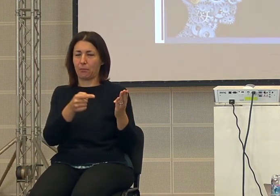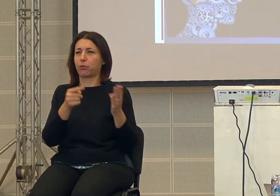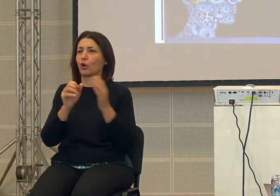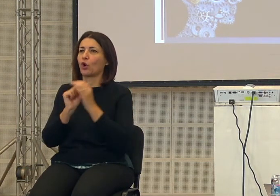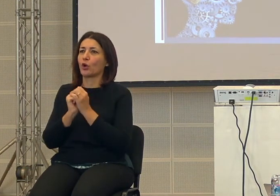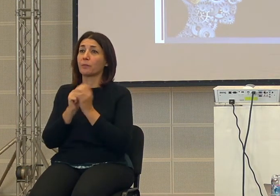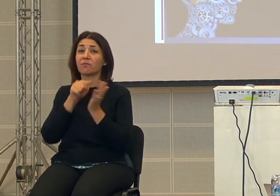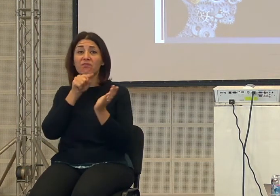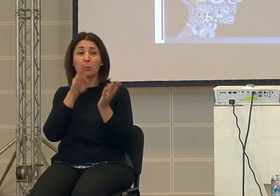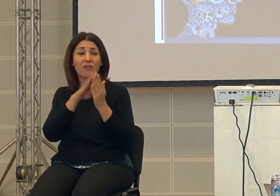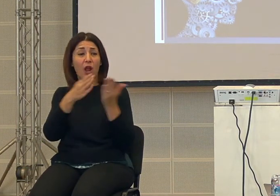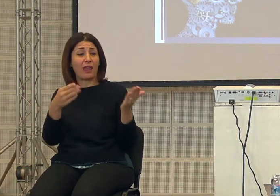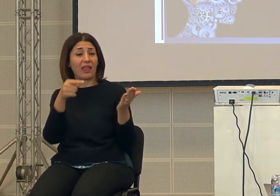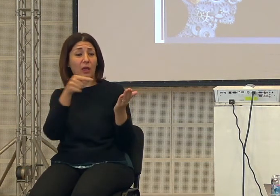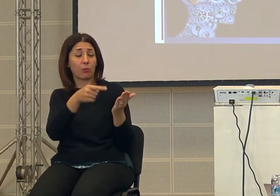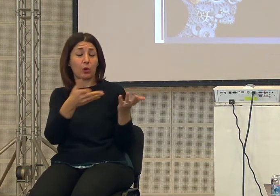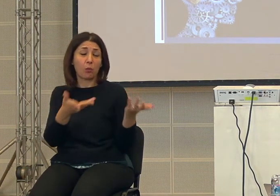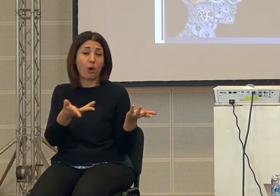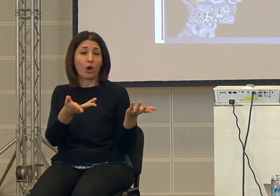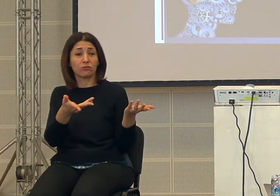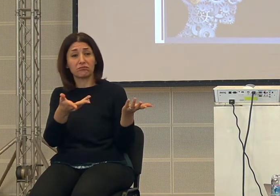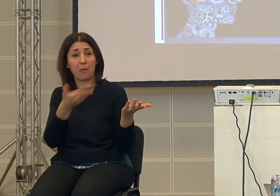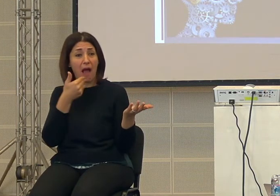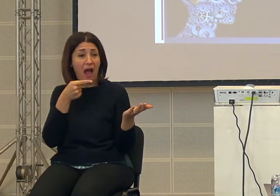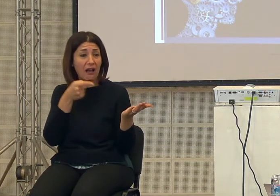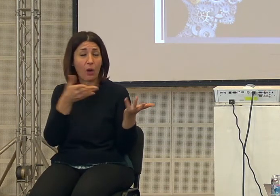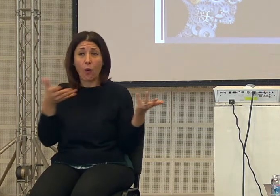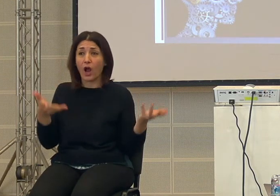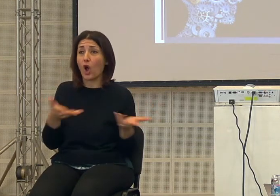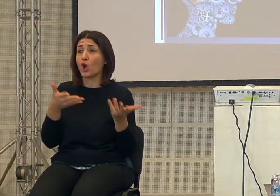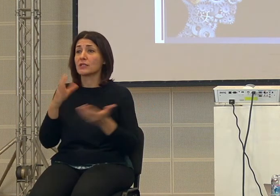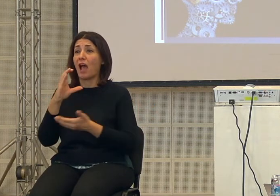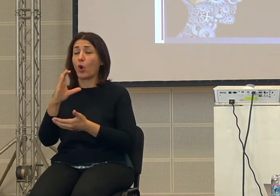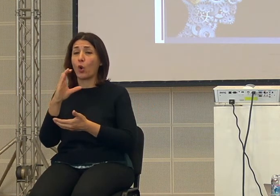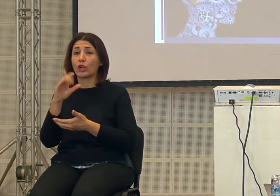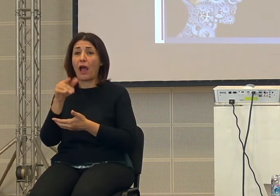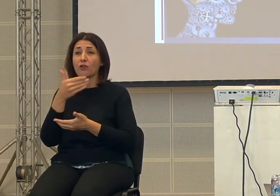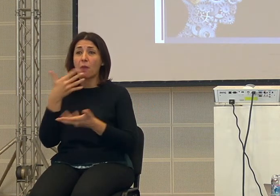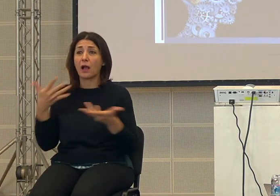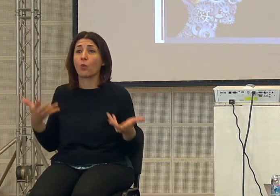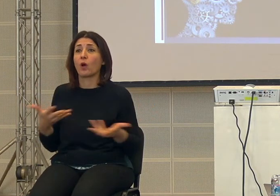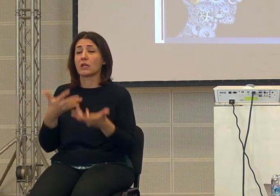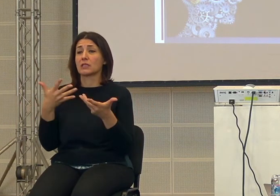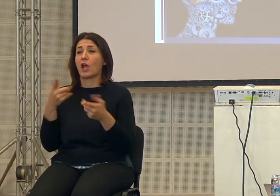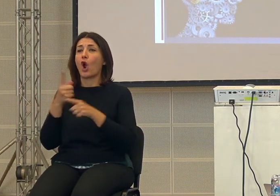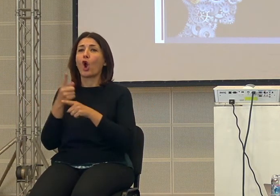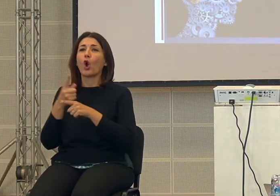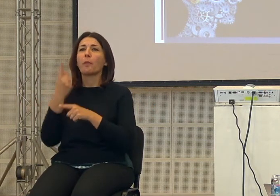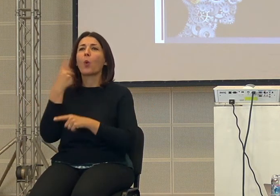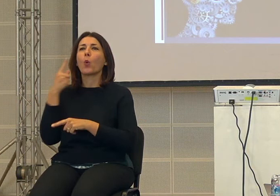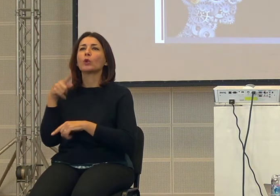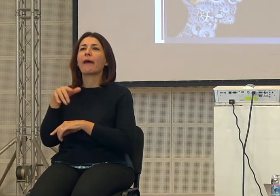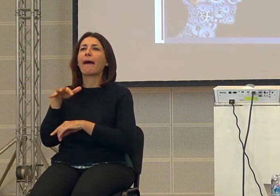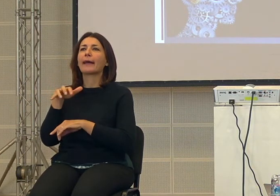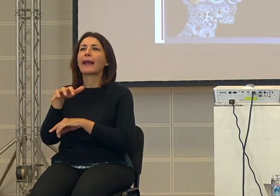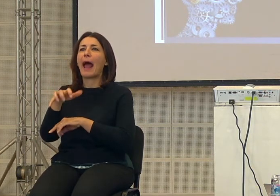delle altre osservazioni che non c'era scritta nella Bibbia o nel Corano per esempio come un ragno tesse la sua tela dice